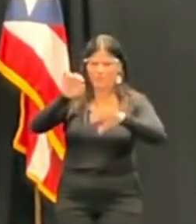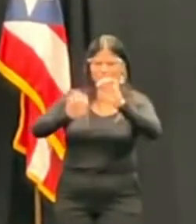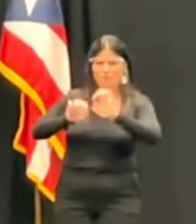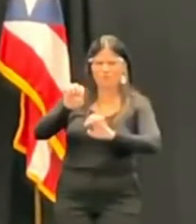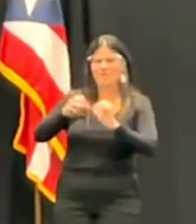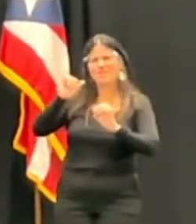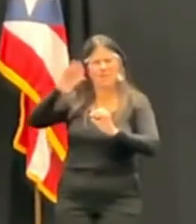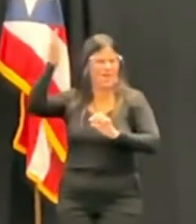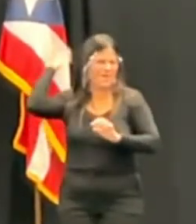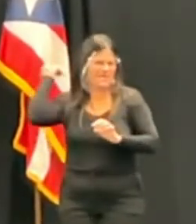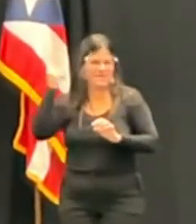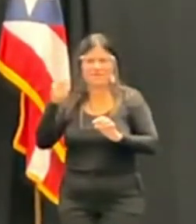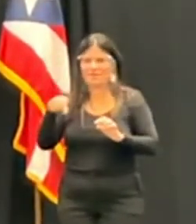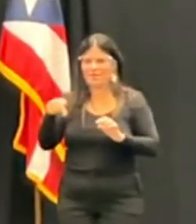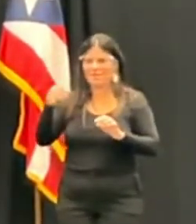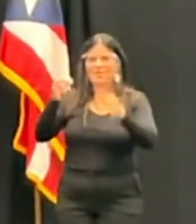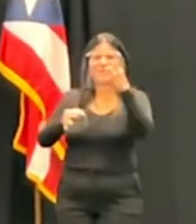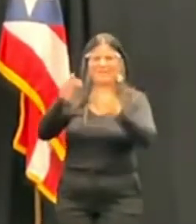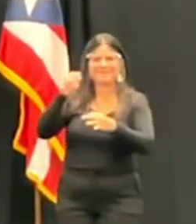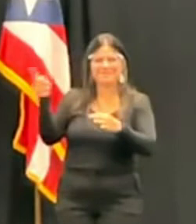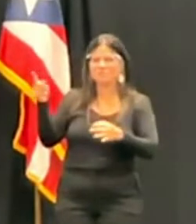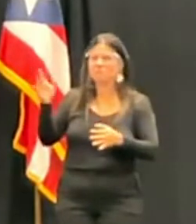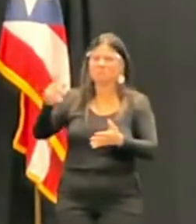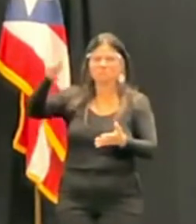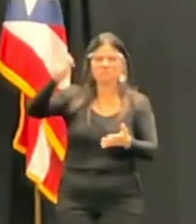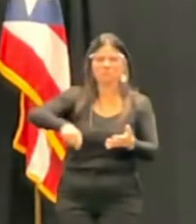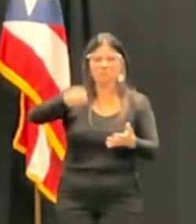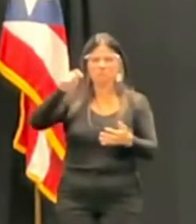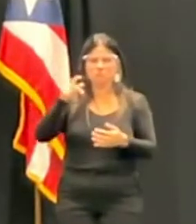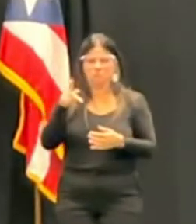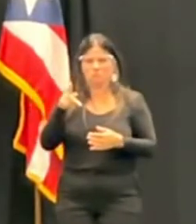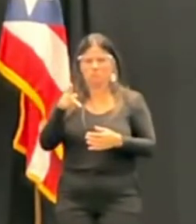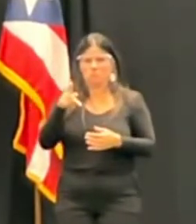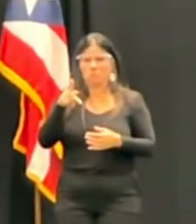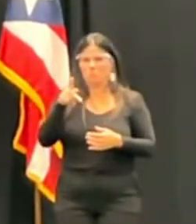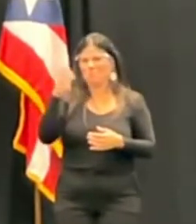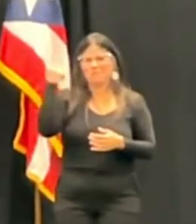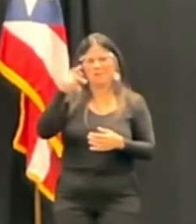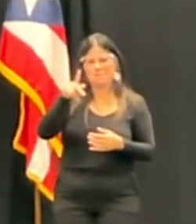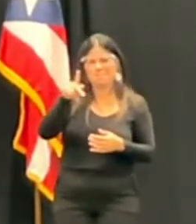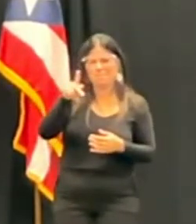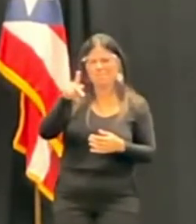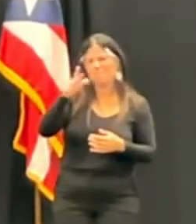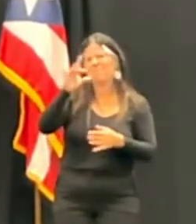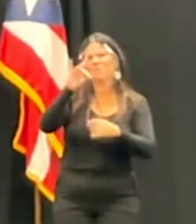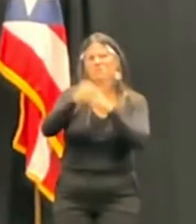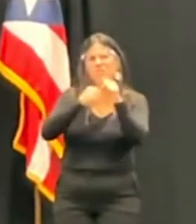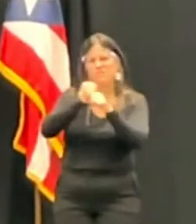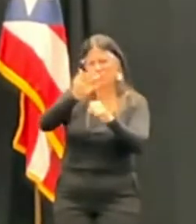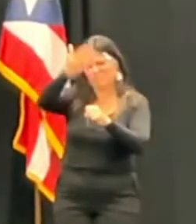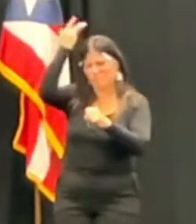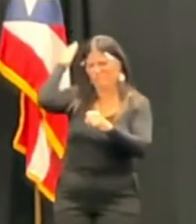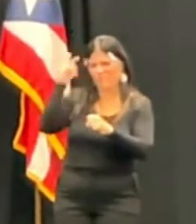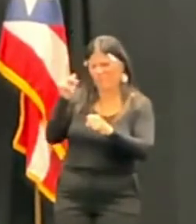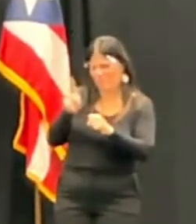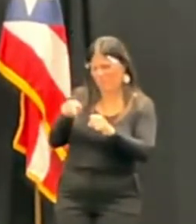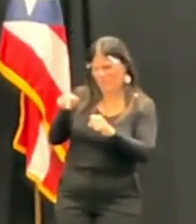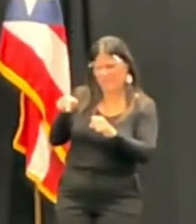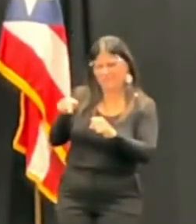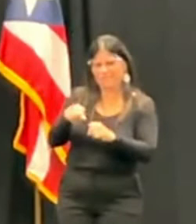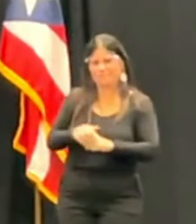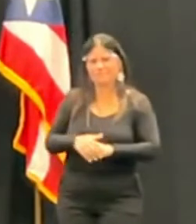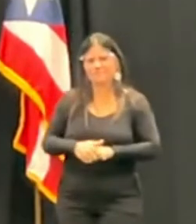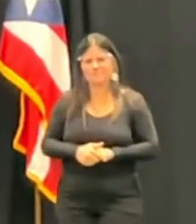la jueza Brignoni hace ocho años atrás. Otra pregunta para ambos designados, ¿verdad? Distinta.